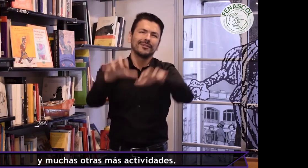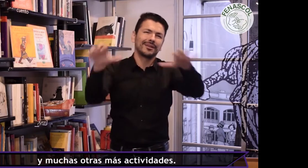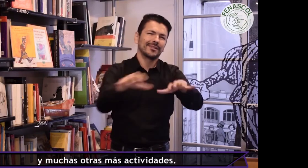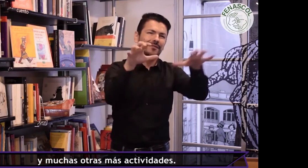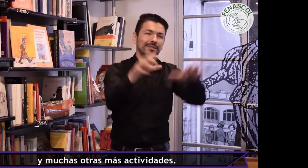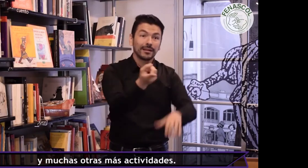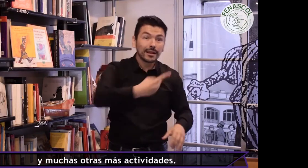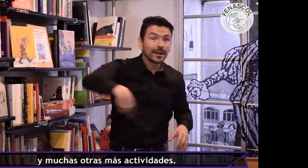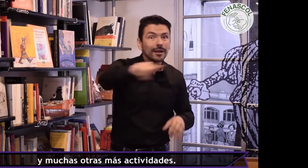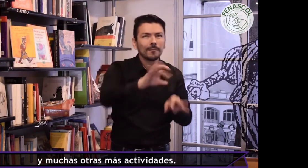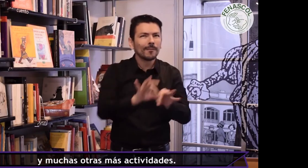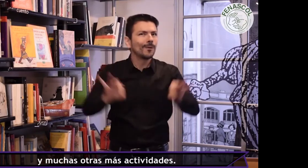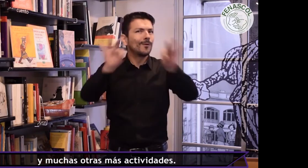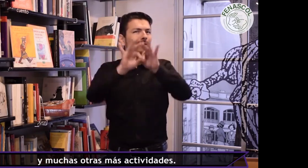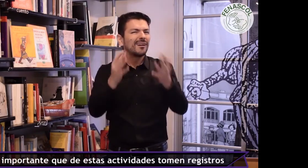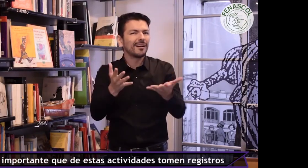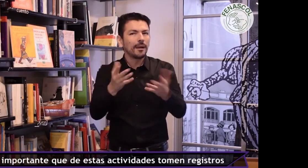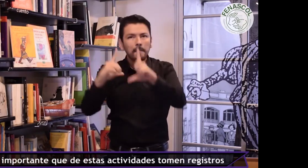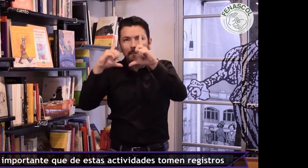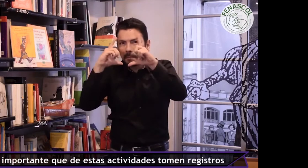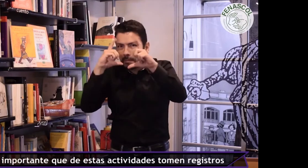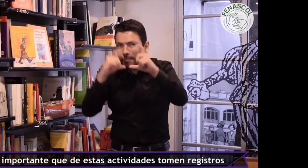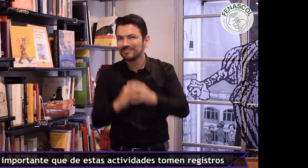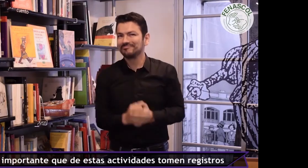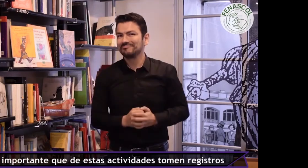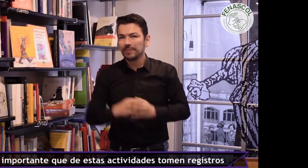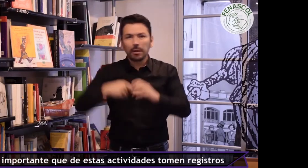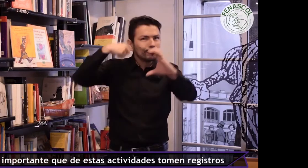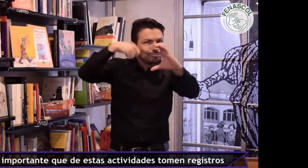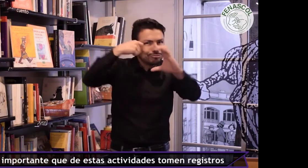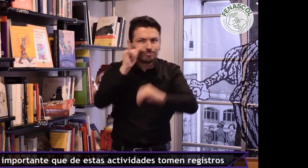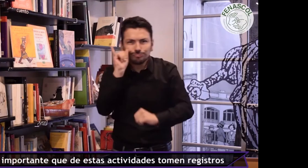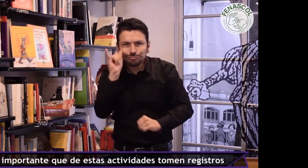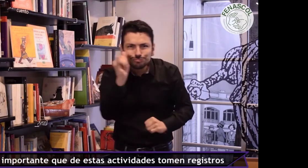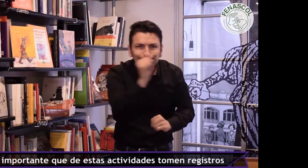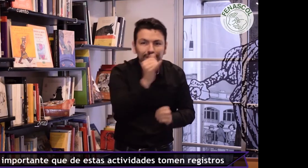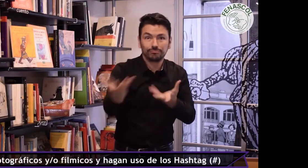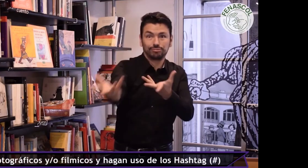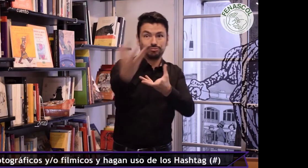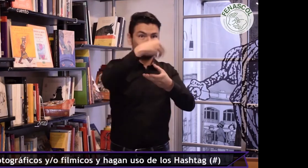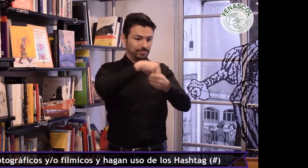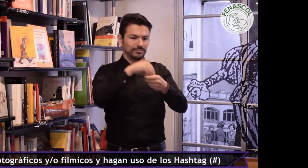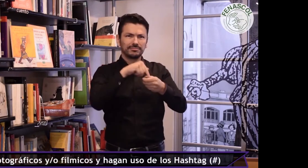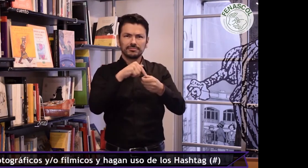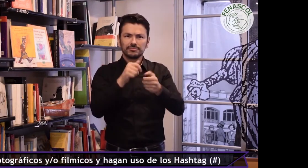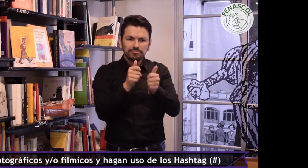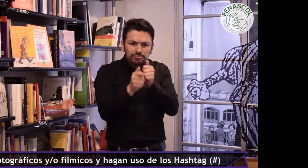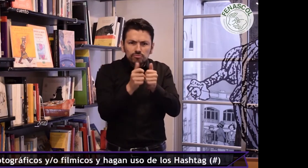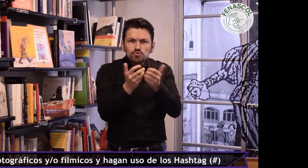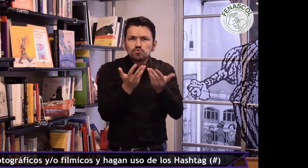más actividades es importante que de estas actividades tomen registros fotográficos y o filmicos y